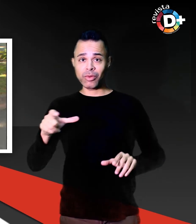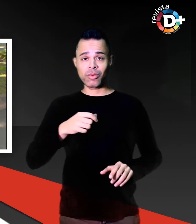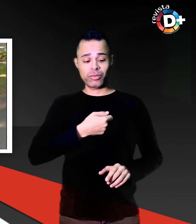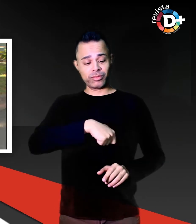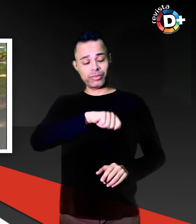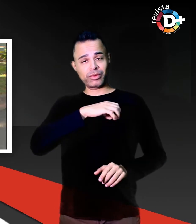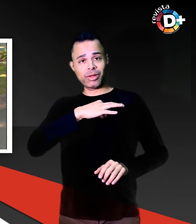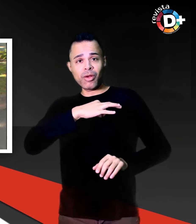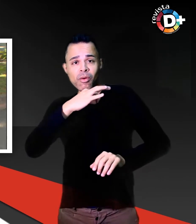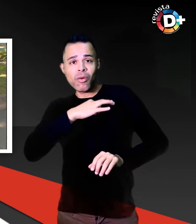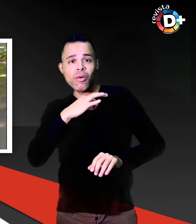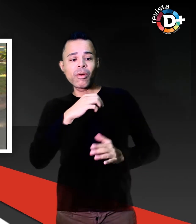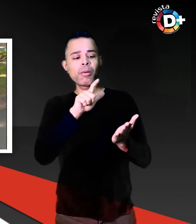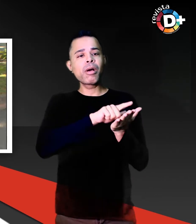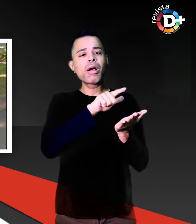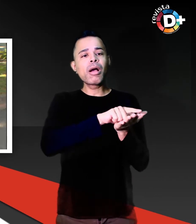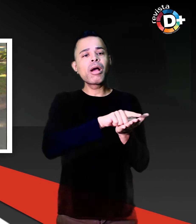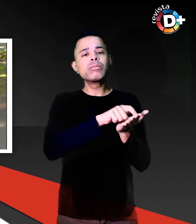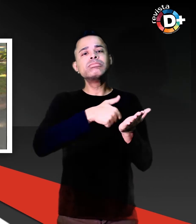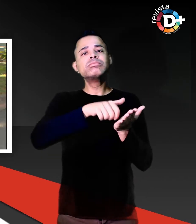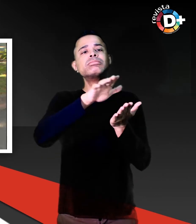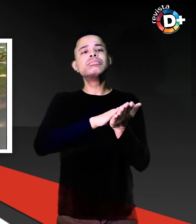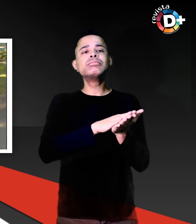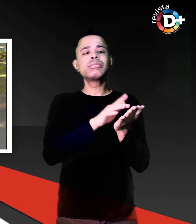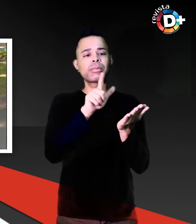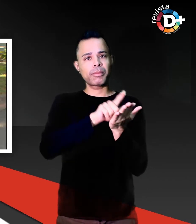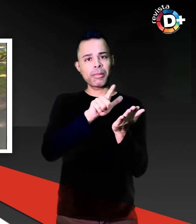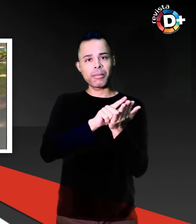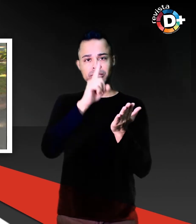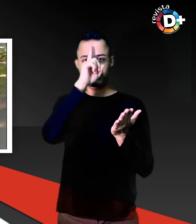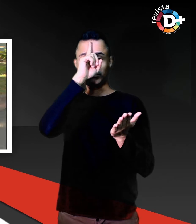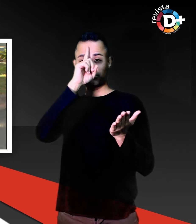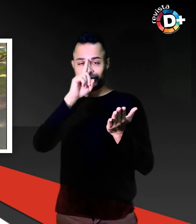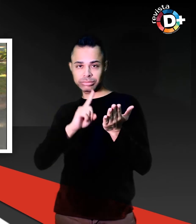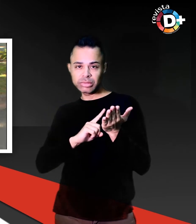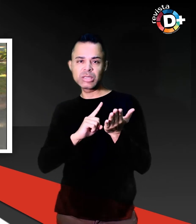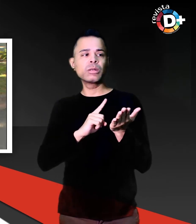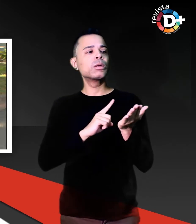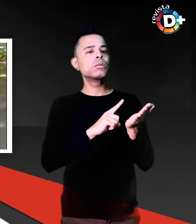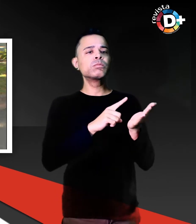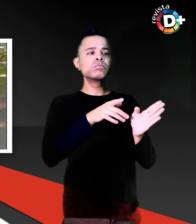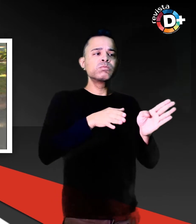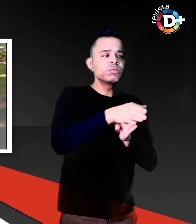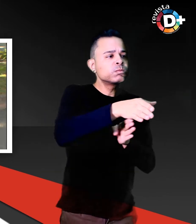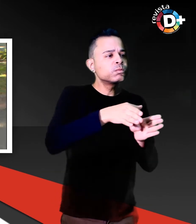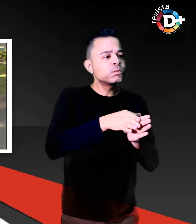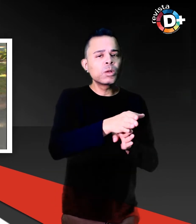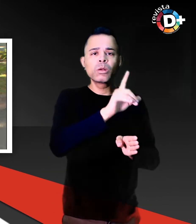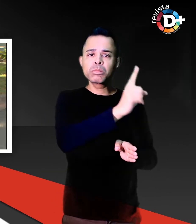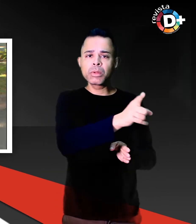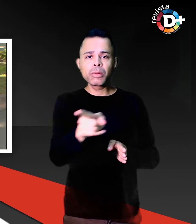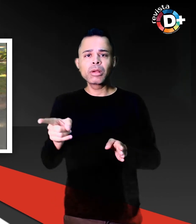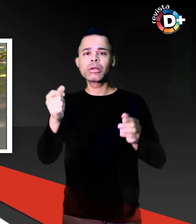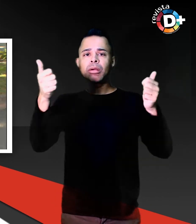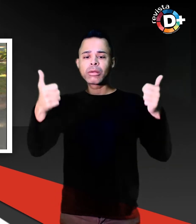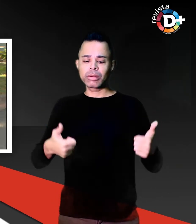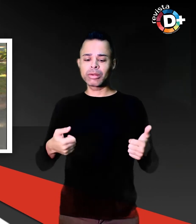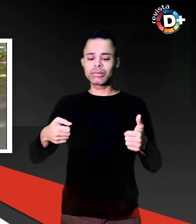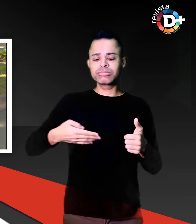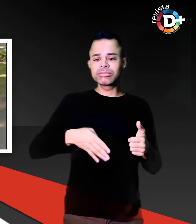no formato de folhetos amarelos para divertir motoristas que estacionam em vagas reservadas Que vergonha